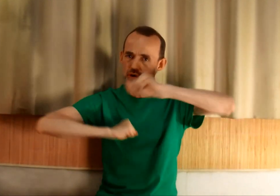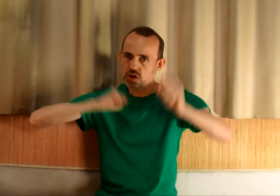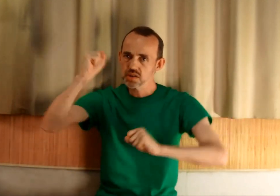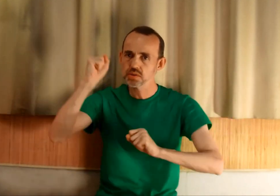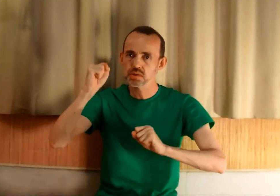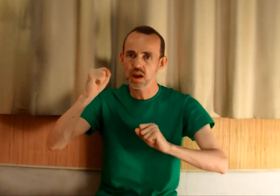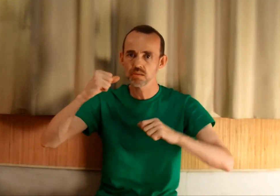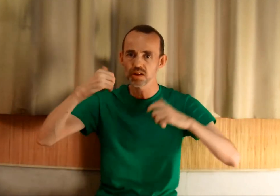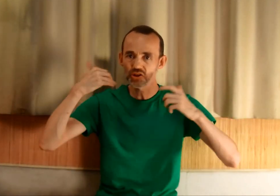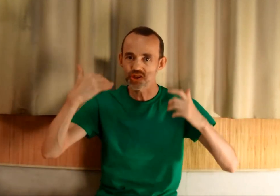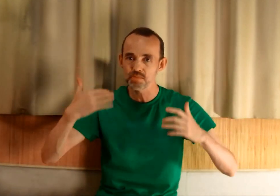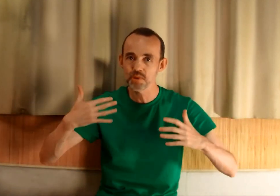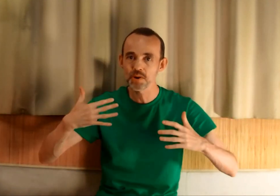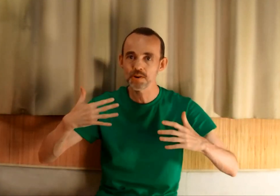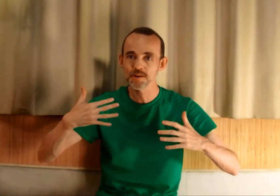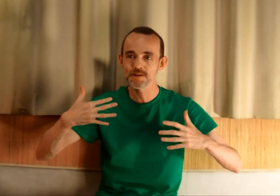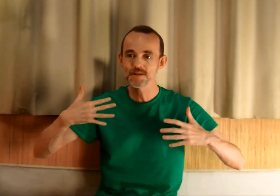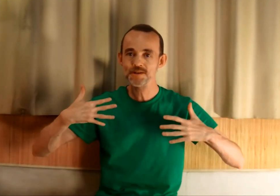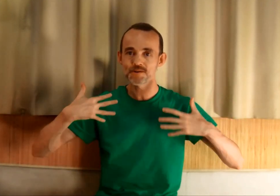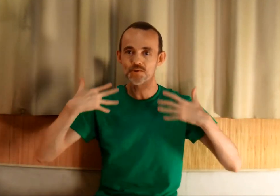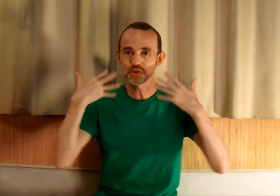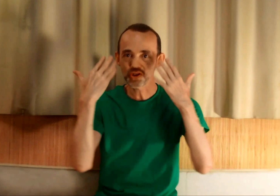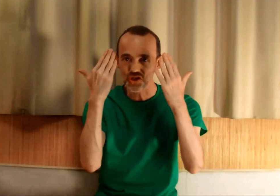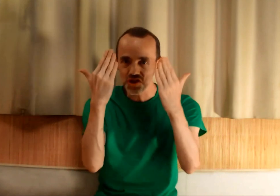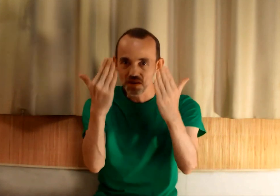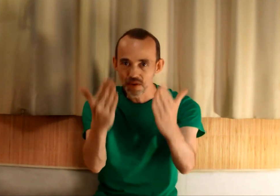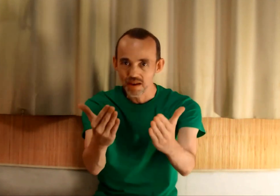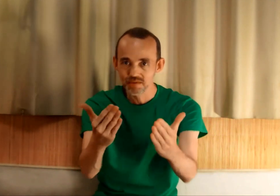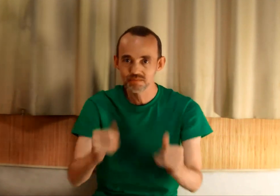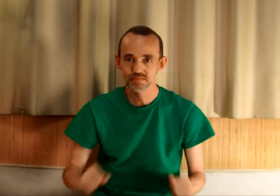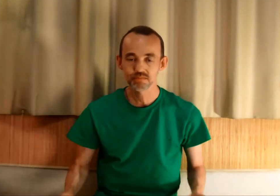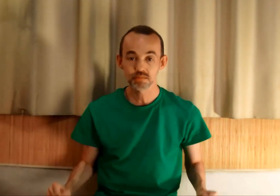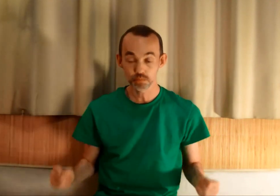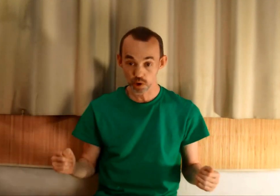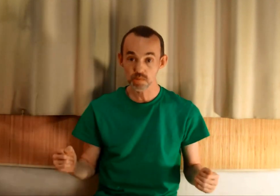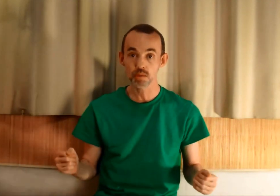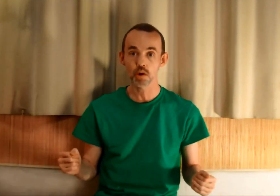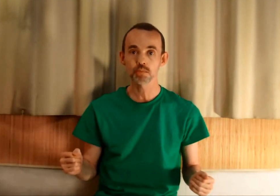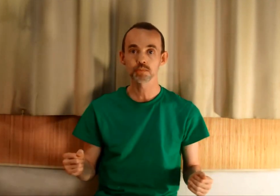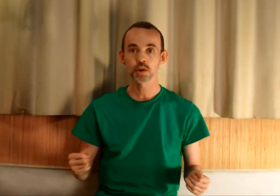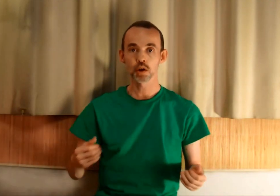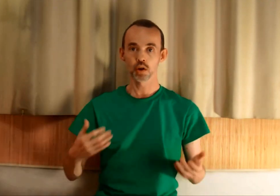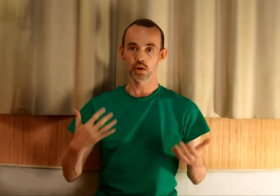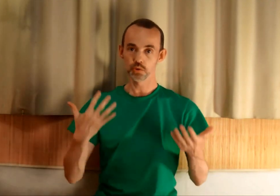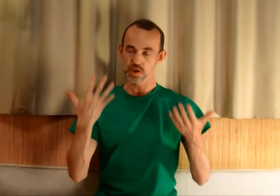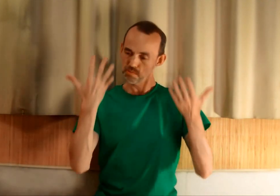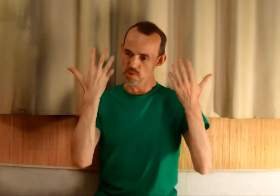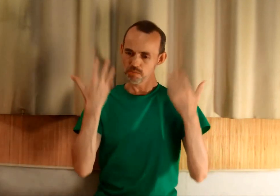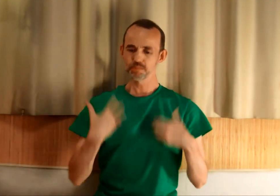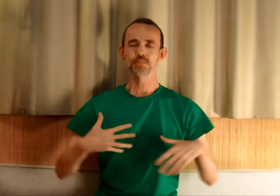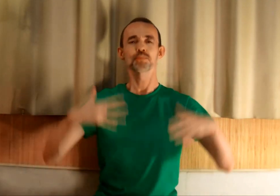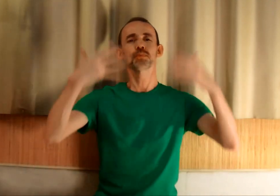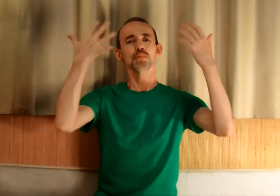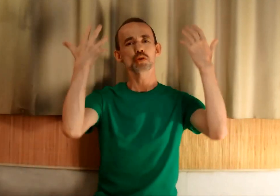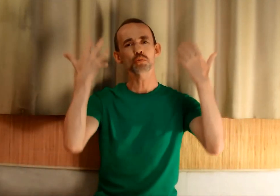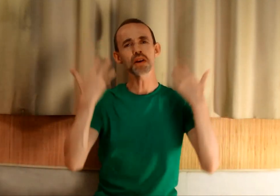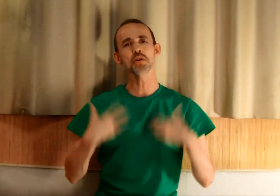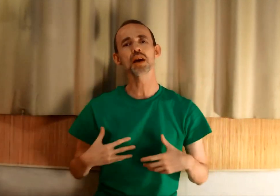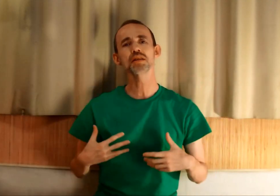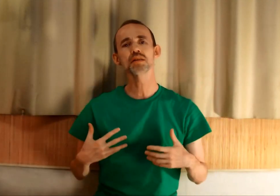Changez le sens que ça. J'ai peur, donc j'y vais. Premièrement. Deuxièmement, soyez honnêtes.